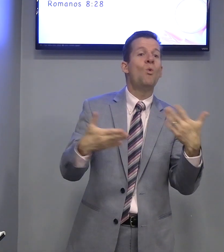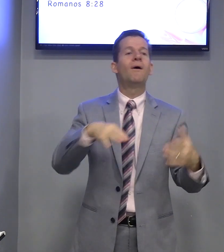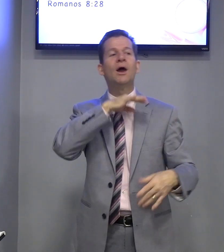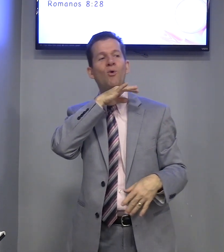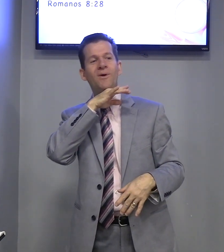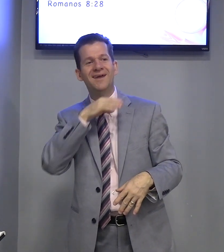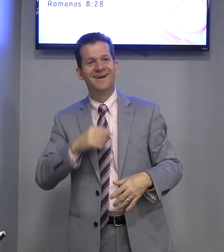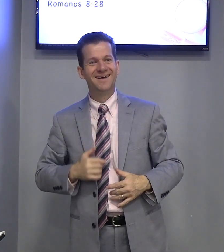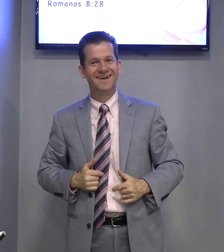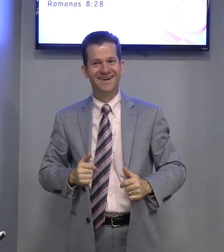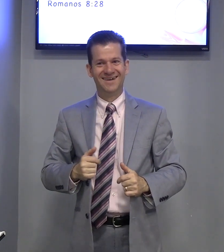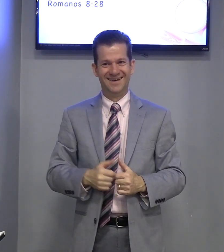qual que é ruim?